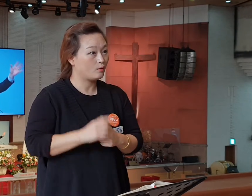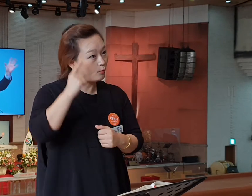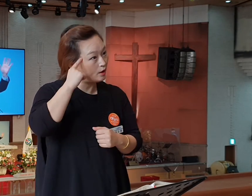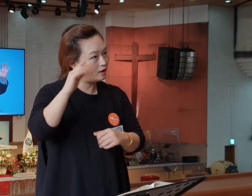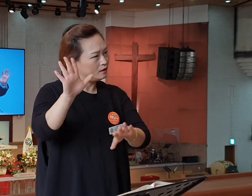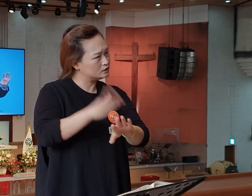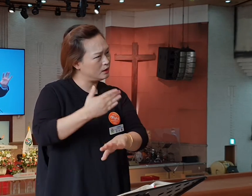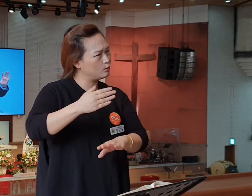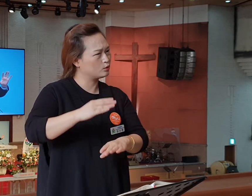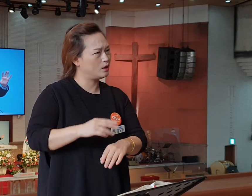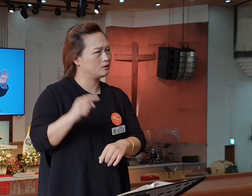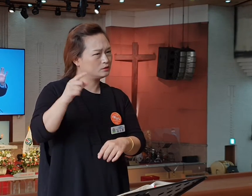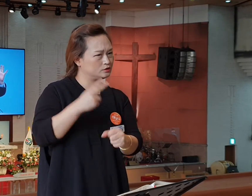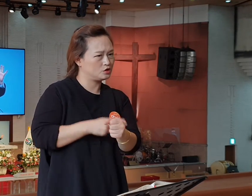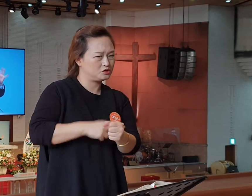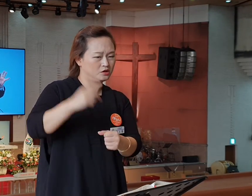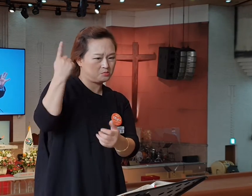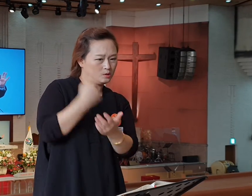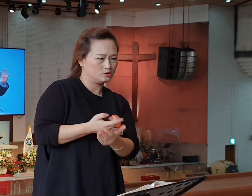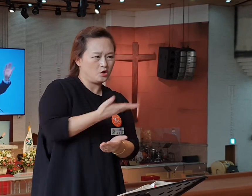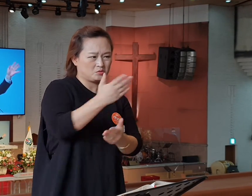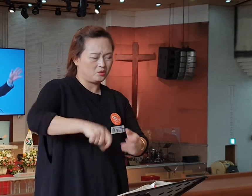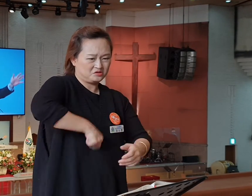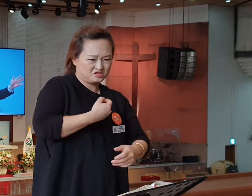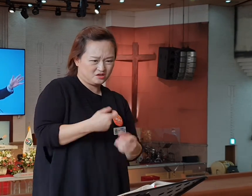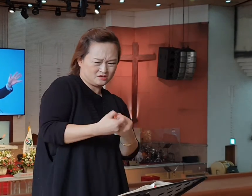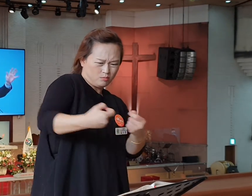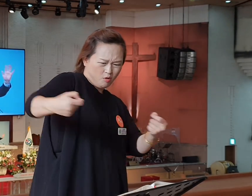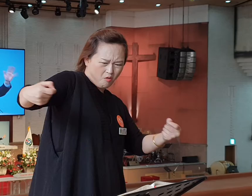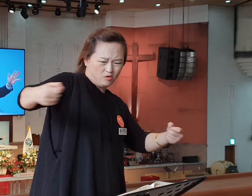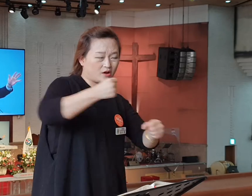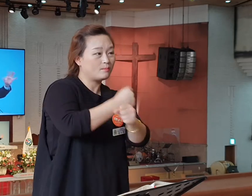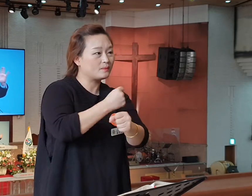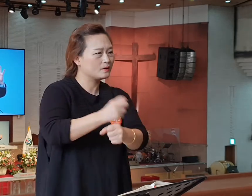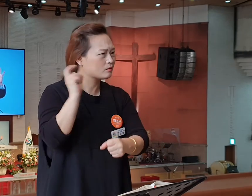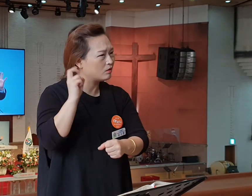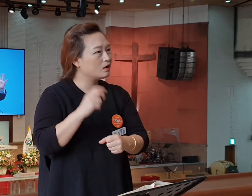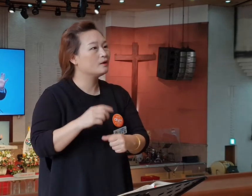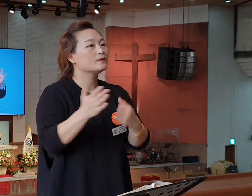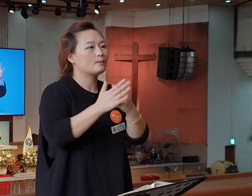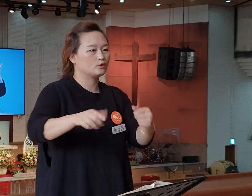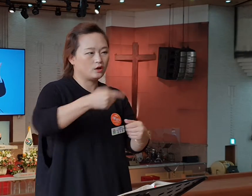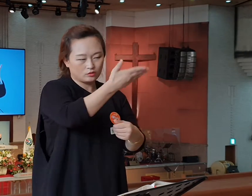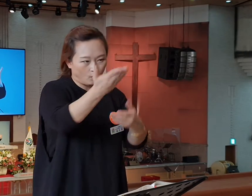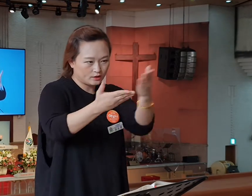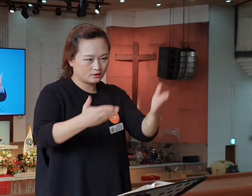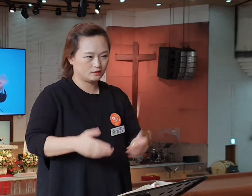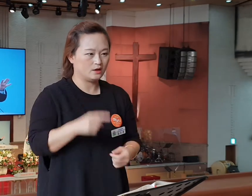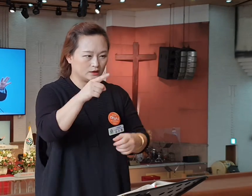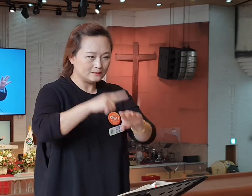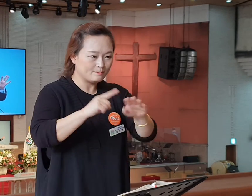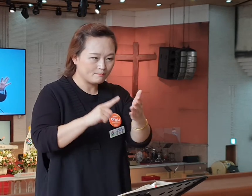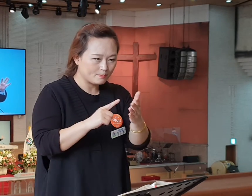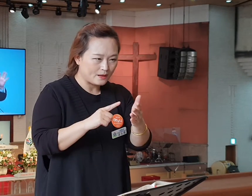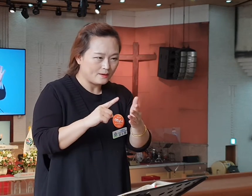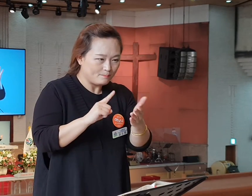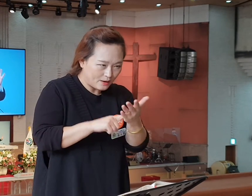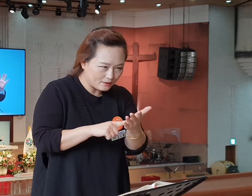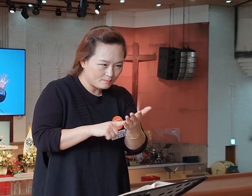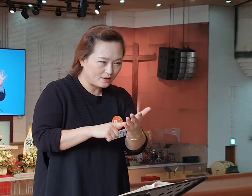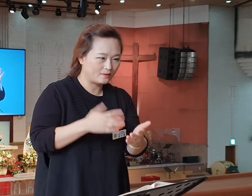거짓된 사도들이 와서 너희들을 진리에서 멀어지게 할 거다. 그러니 너희들 내가 가르친 그 말씀들 마음에 새겨야 된다.